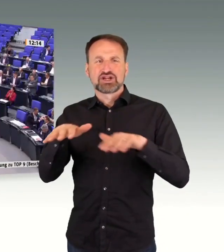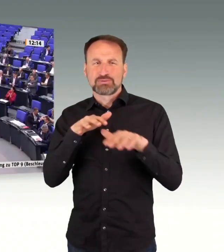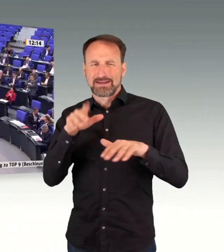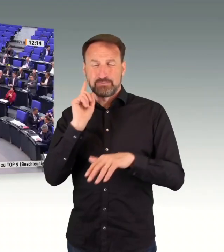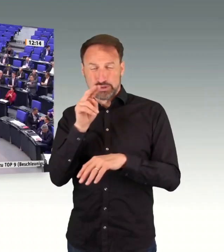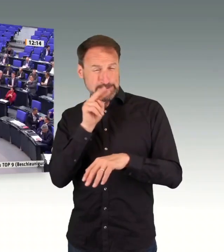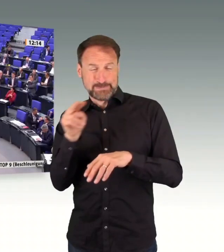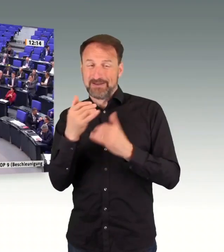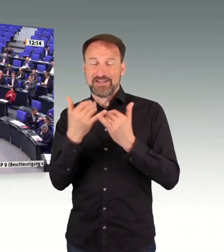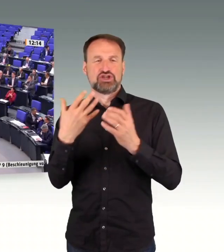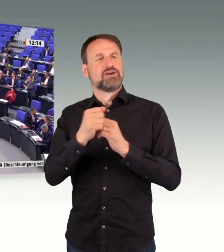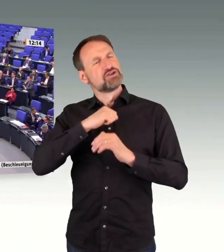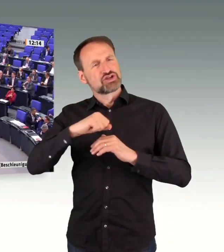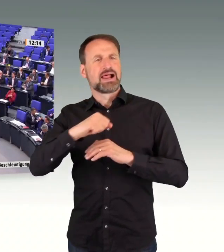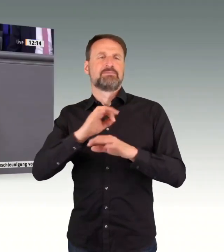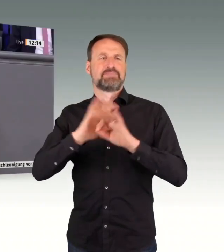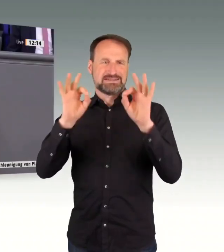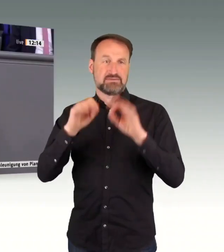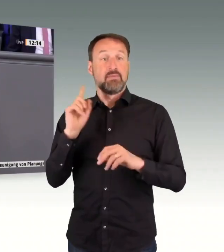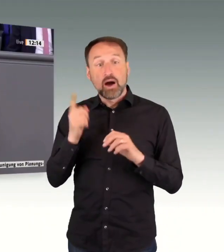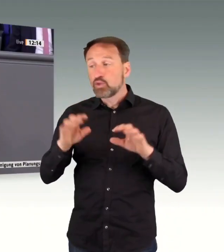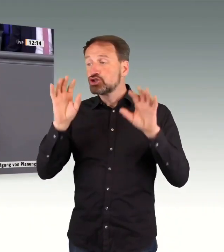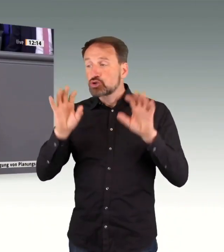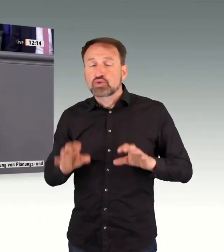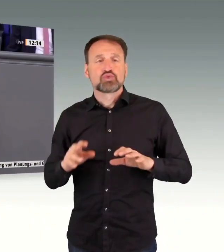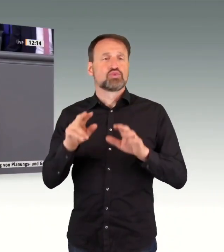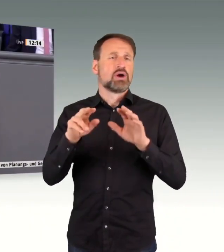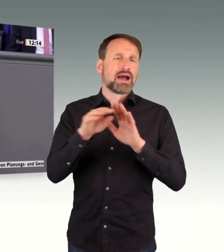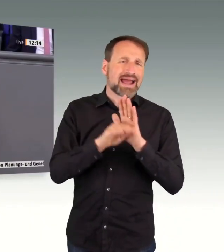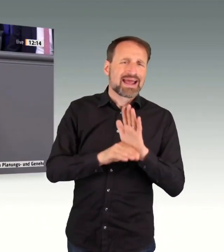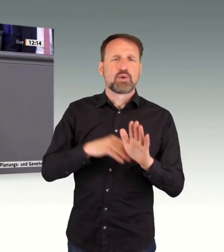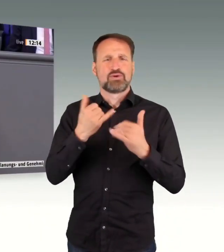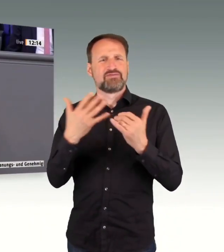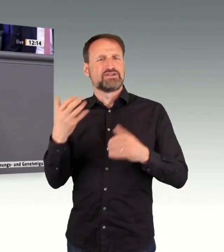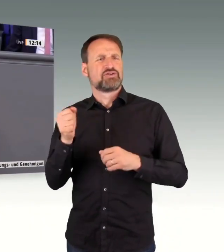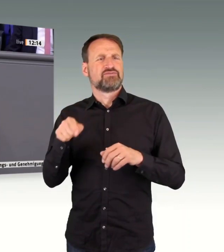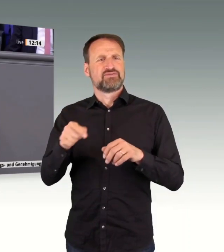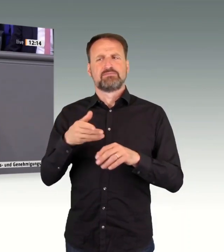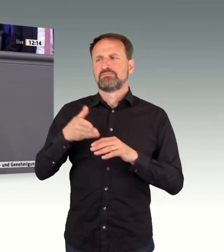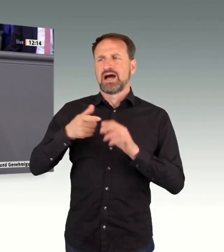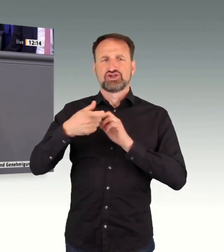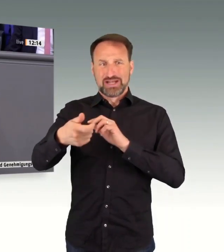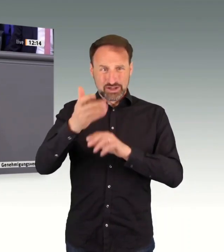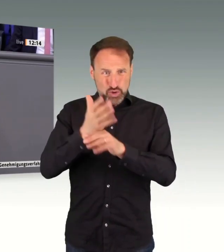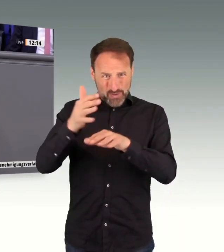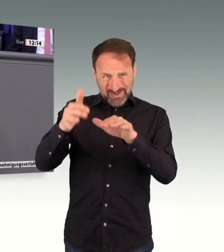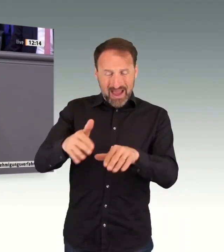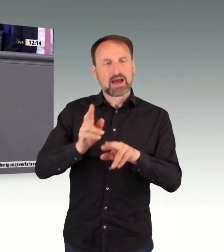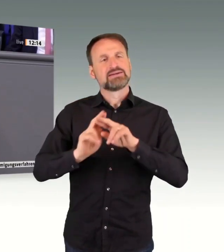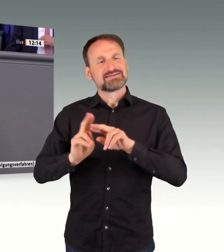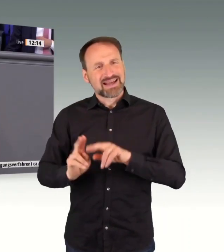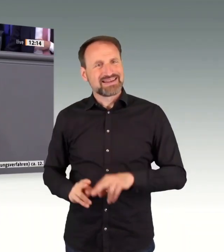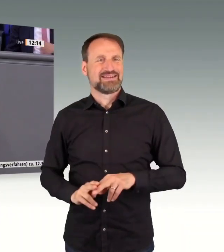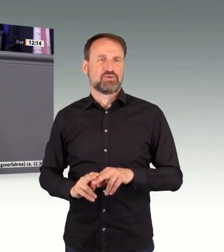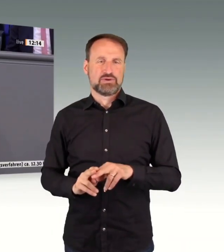Aber es geht auch neben dem Erhalt ganz um konkrete, kleinere Maßnahmen, um eben das Schienennetz zu verbessern.